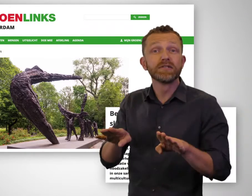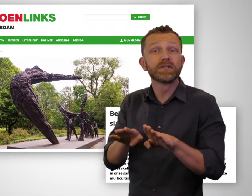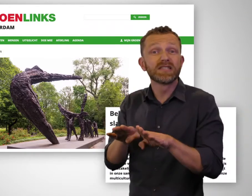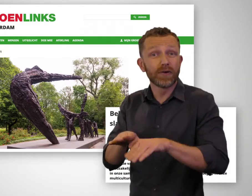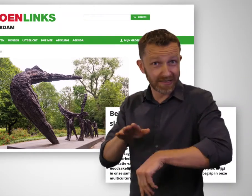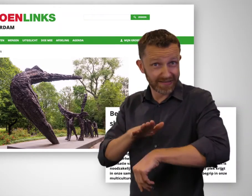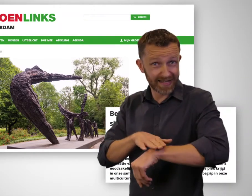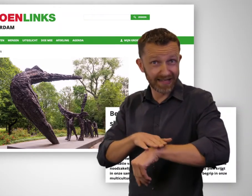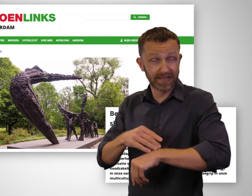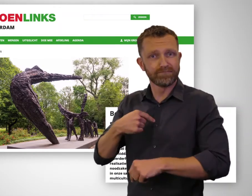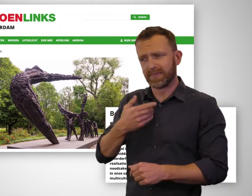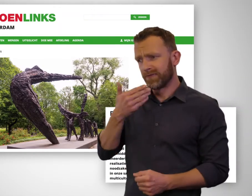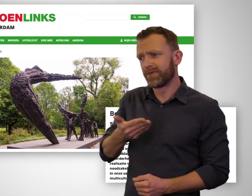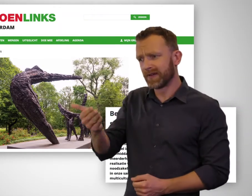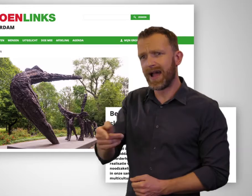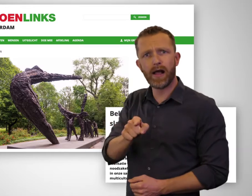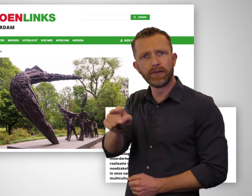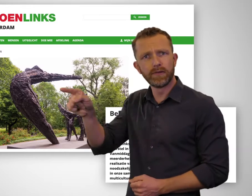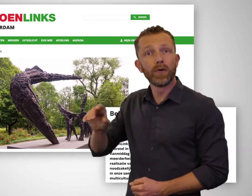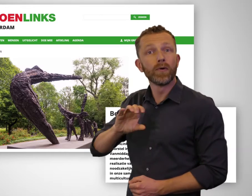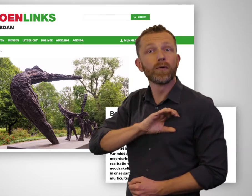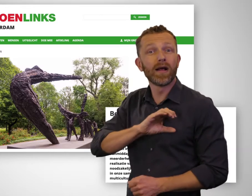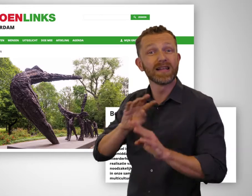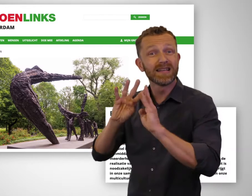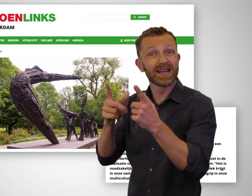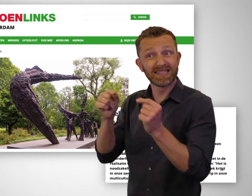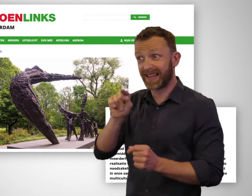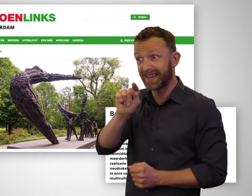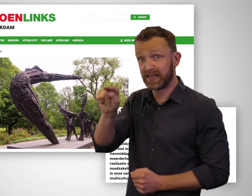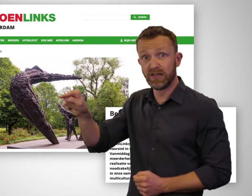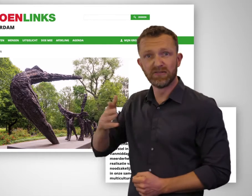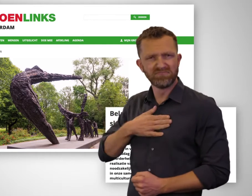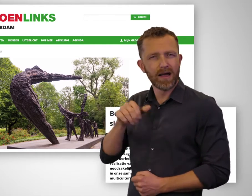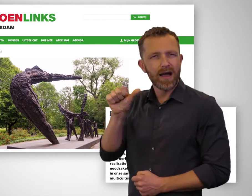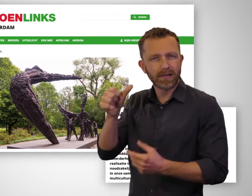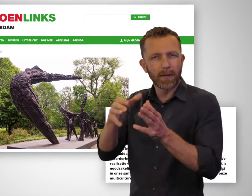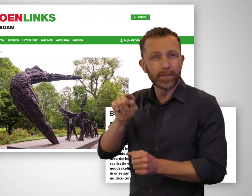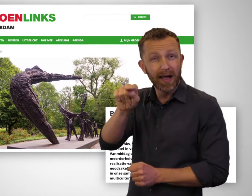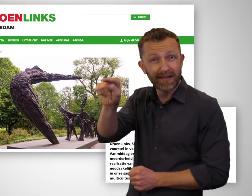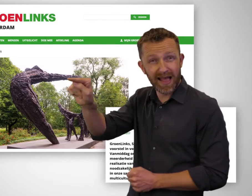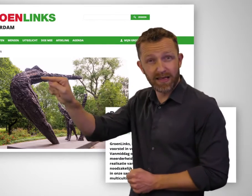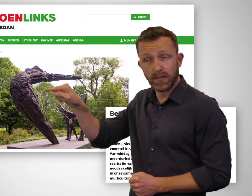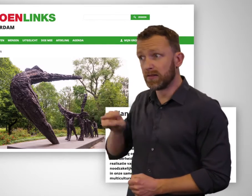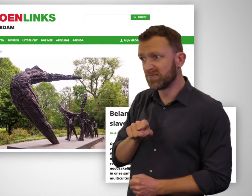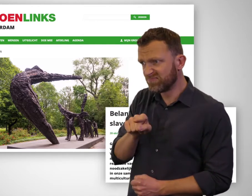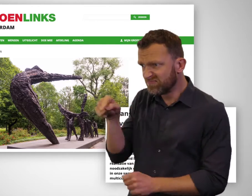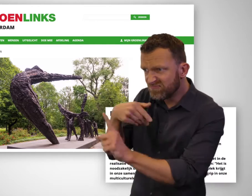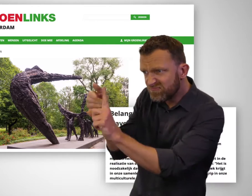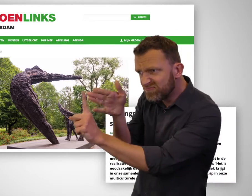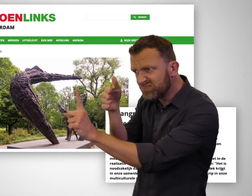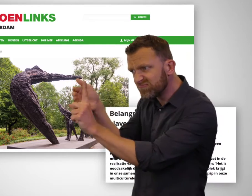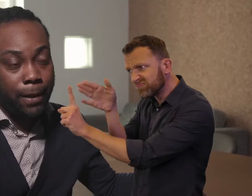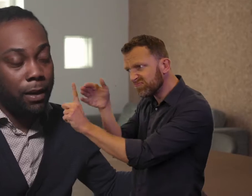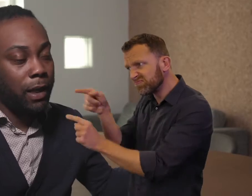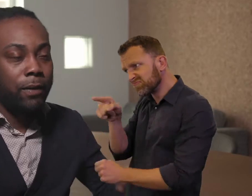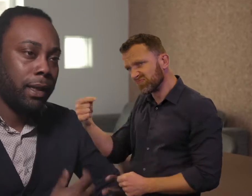toen in dezelfde periode heb ik gevraagd om ondersteuning. Vanuit mijn collega raadsleden van andere